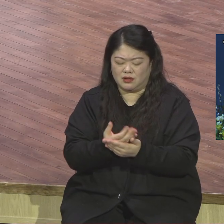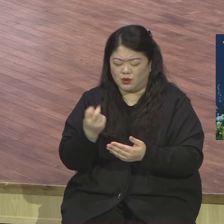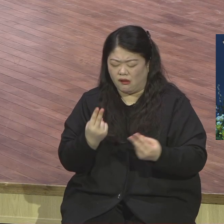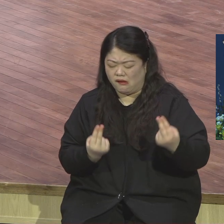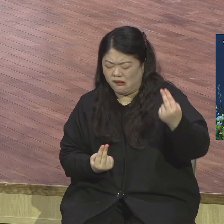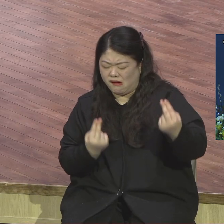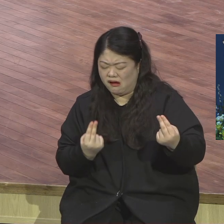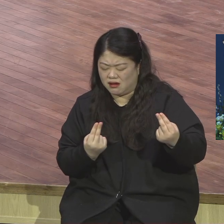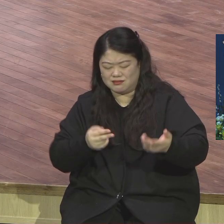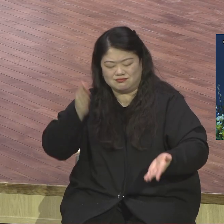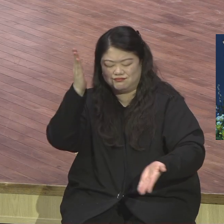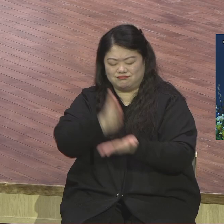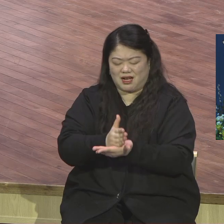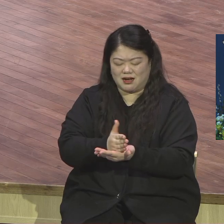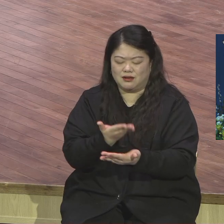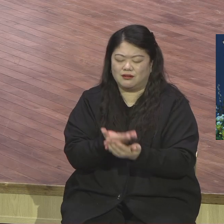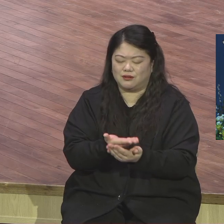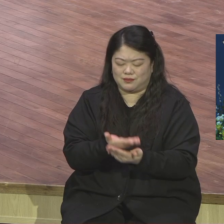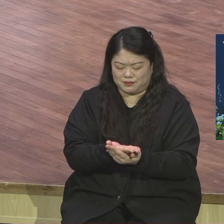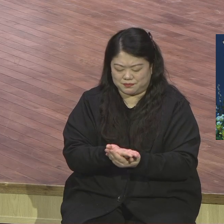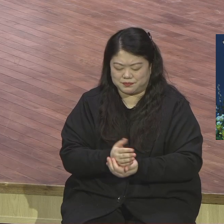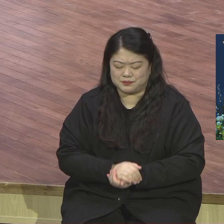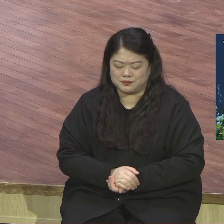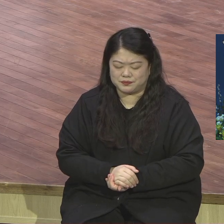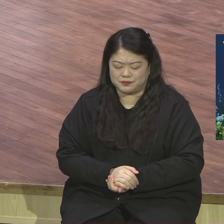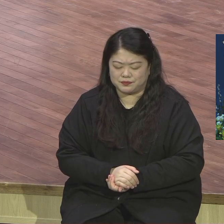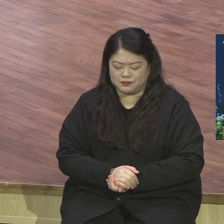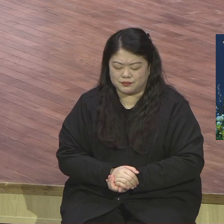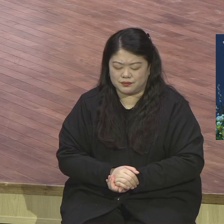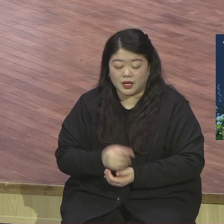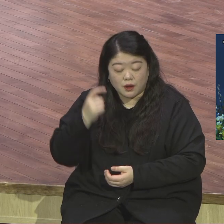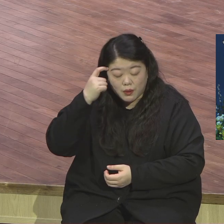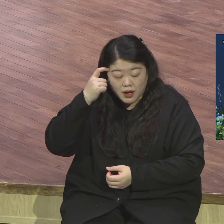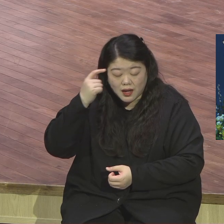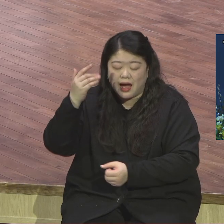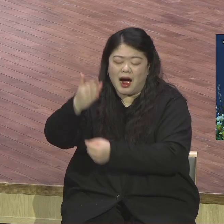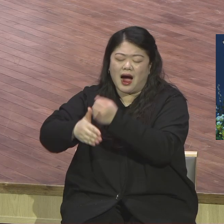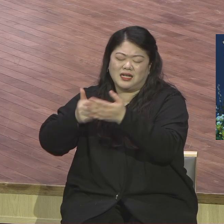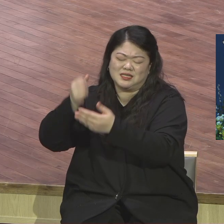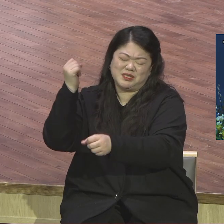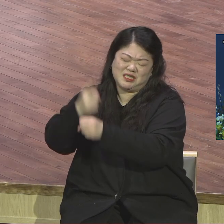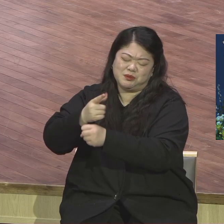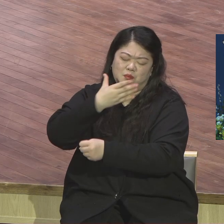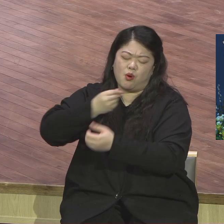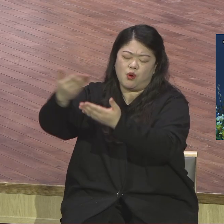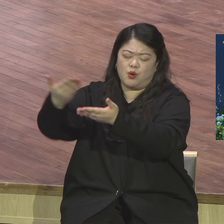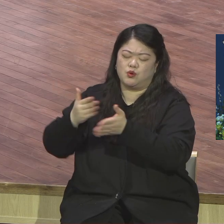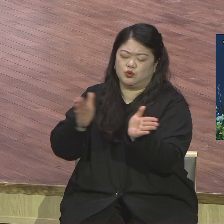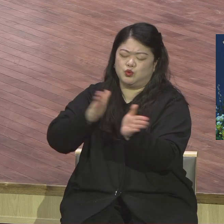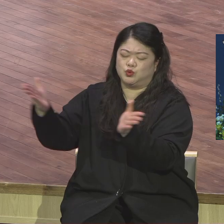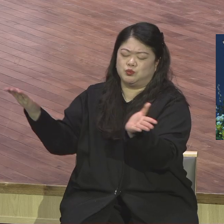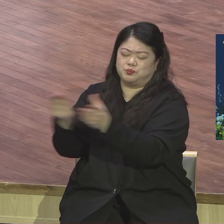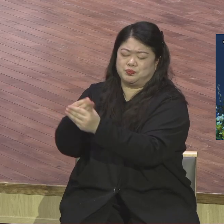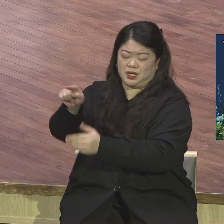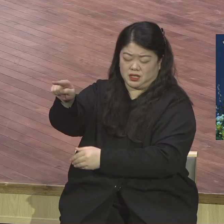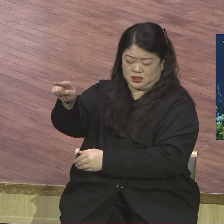조합사사 하나님께서 예배해 놓으신 이 축복을 이제부터 본격적으로 받아서 2,3,7,5천조구 살인은